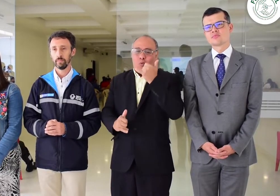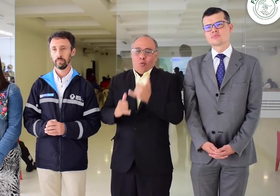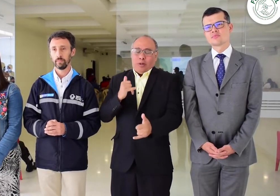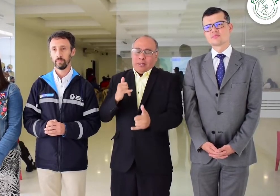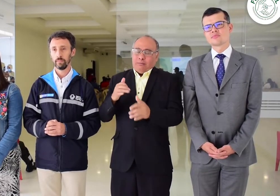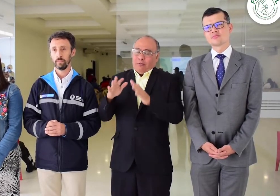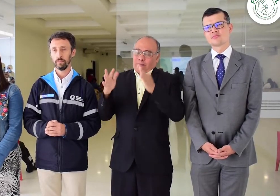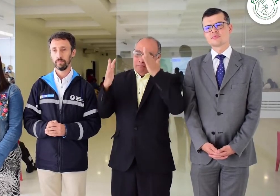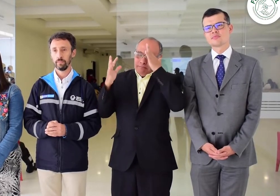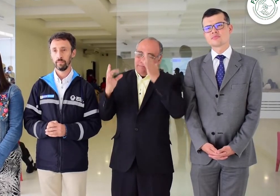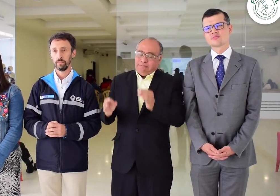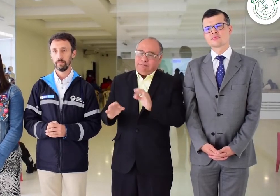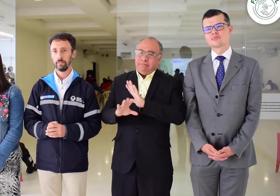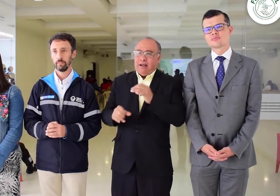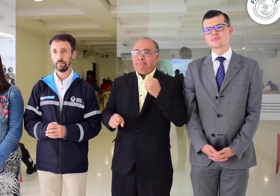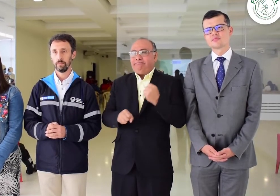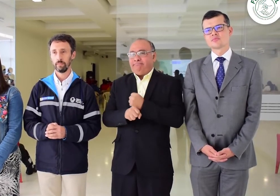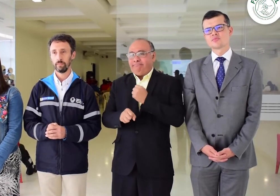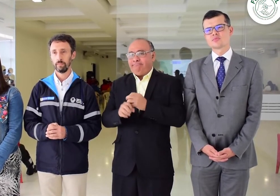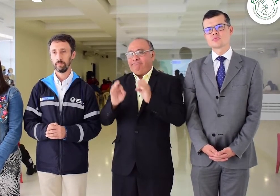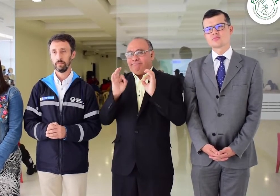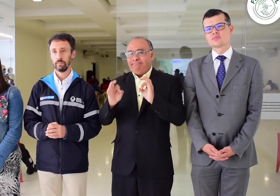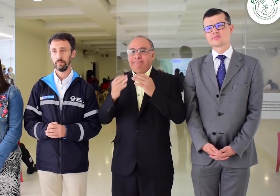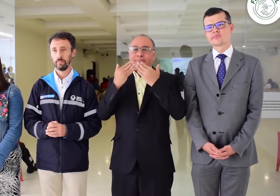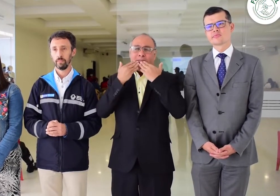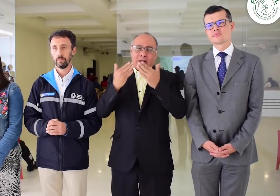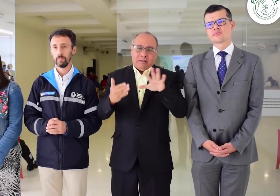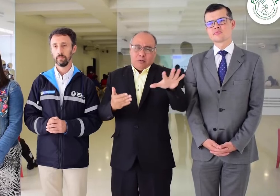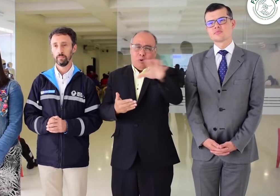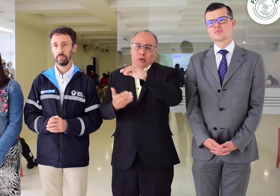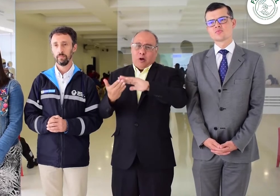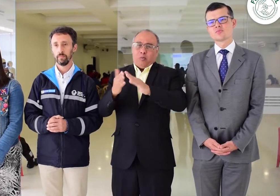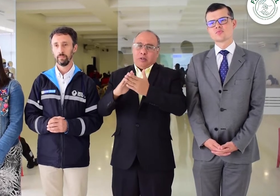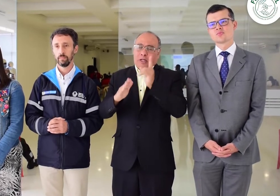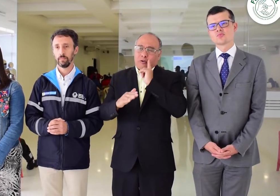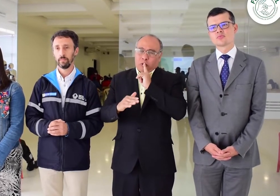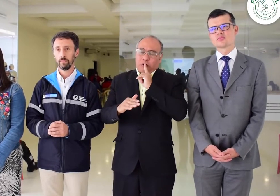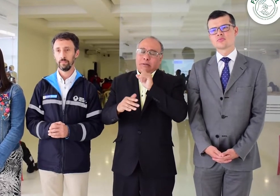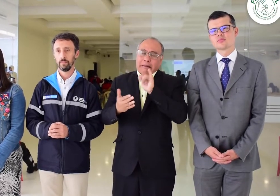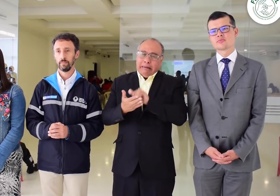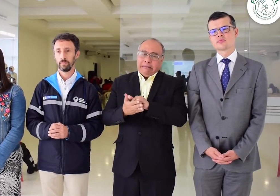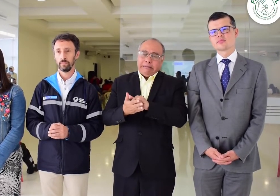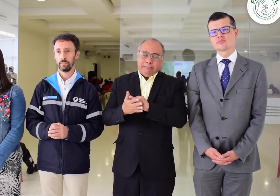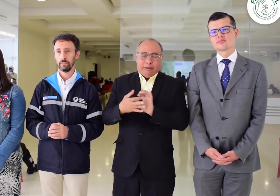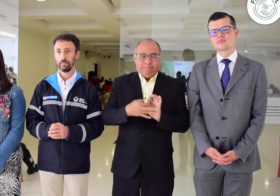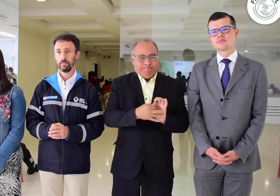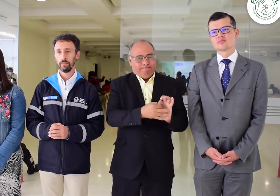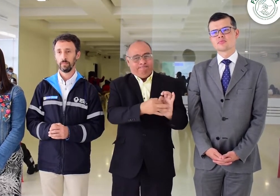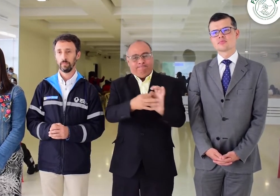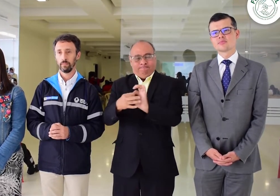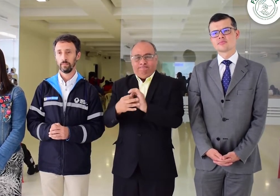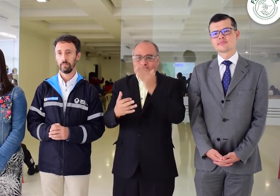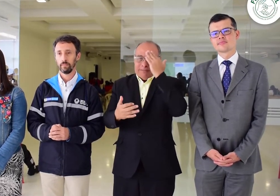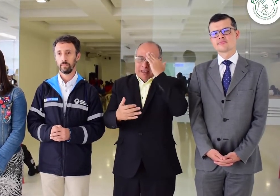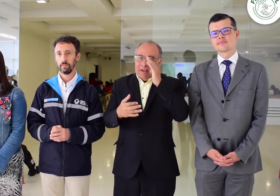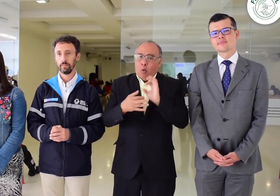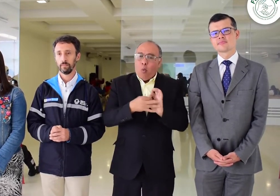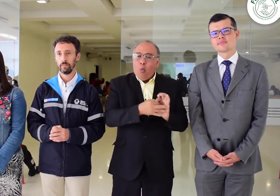damos las gracias por todo ese apoyo que hemos recibido. Y gracias a ustedes y a quienes estamos acá, por ese trabajo, hemos logrado construir esta